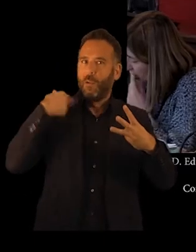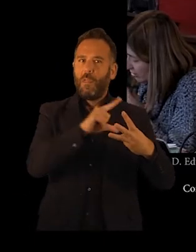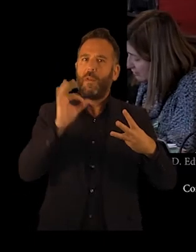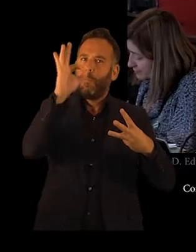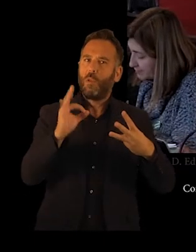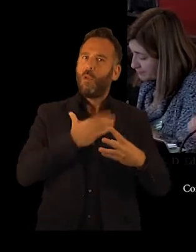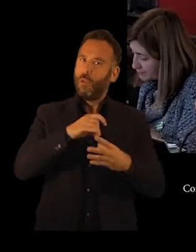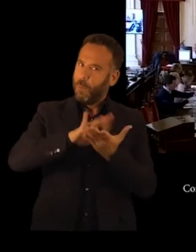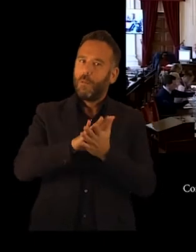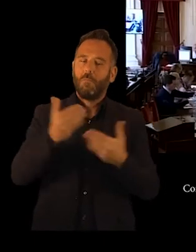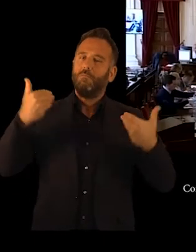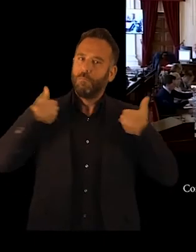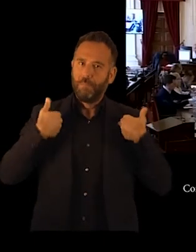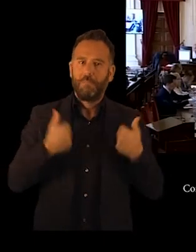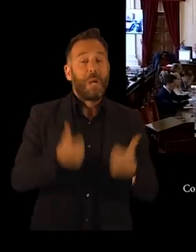nosotros. Nada más y gracias.